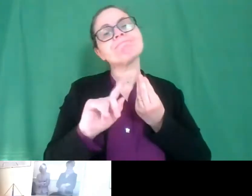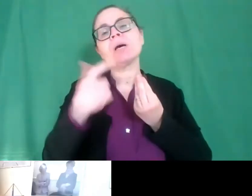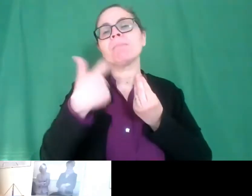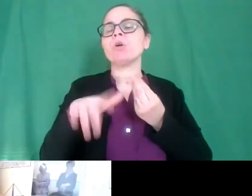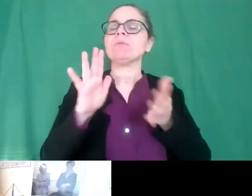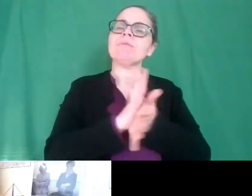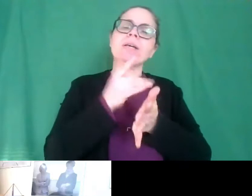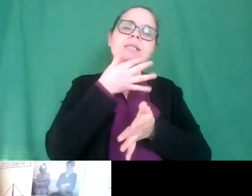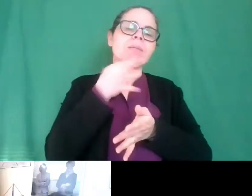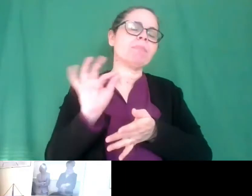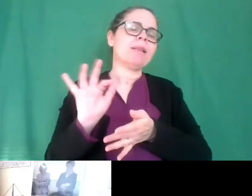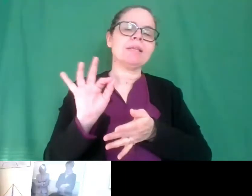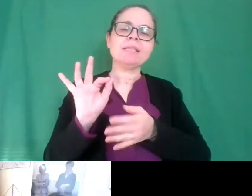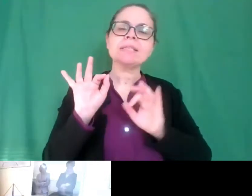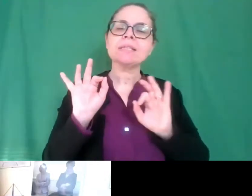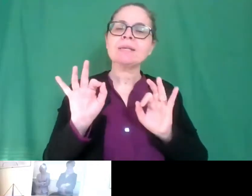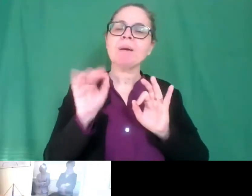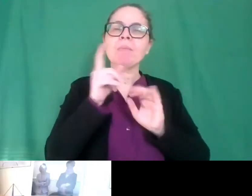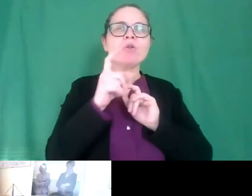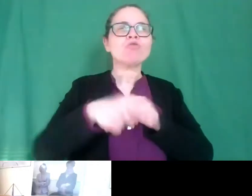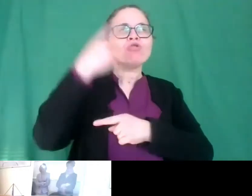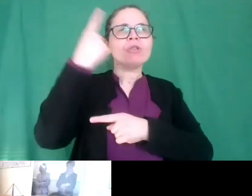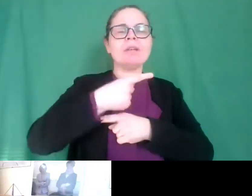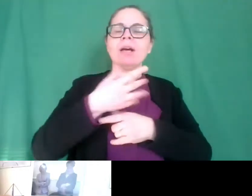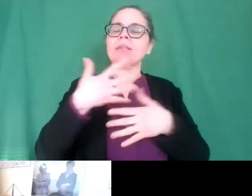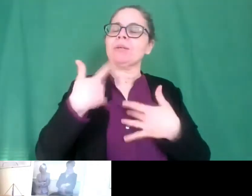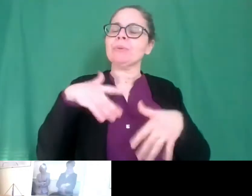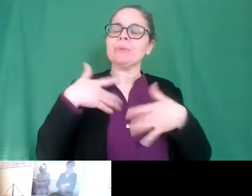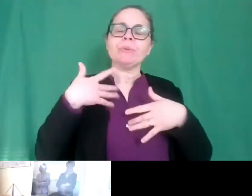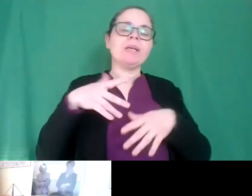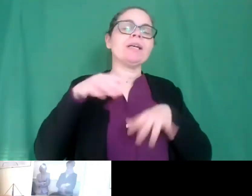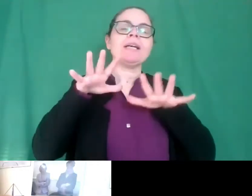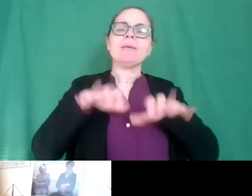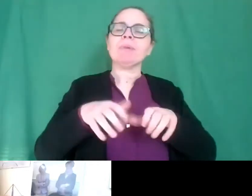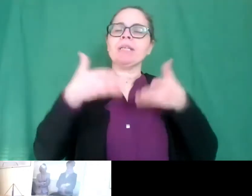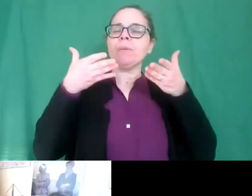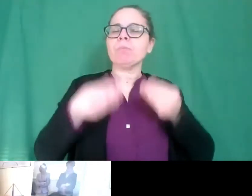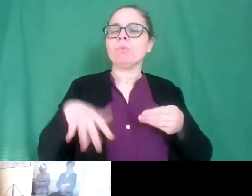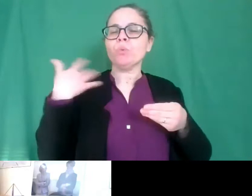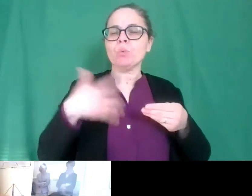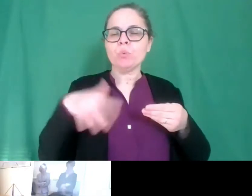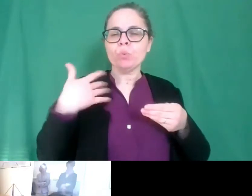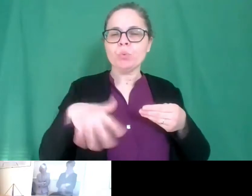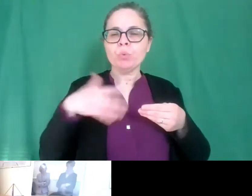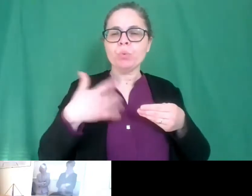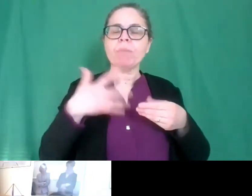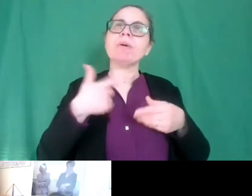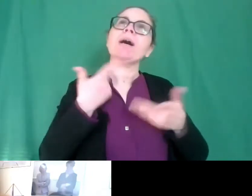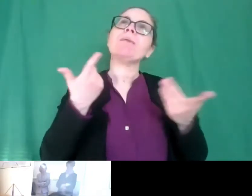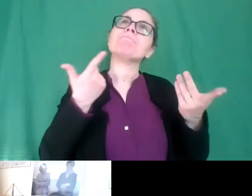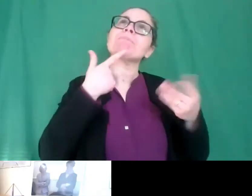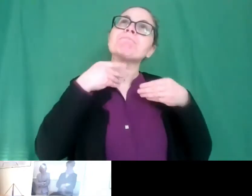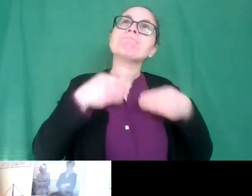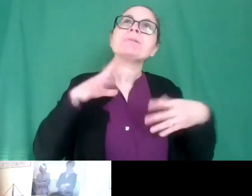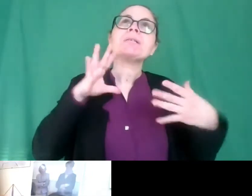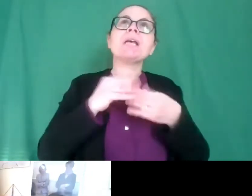festa ricca una giornata densa di di impegni ma molto eh calorosa non so come dire